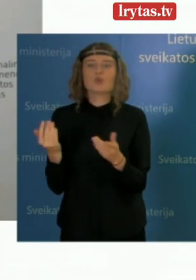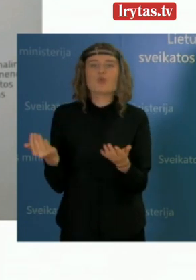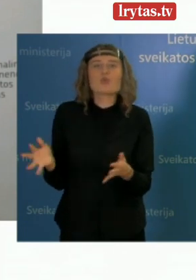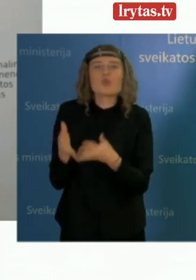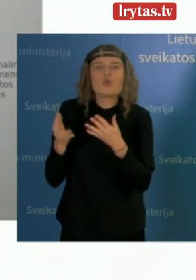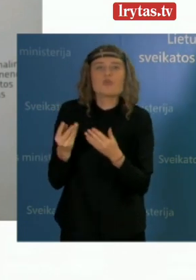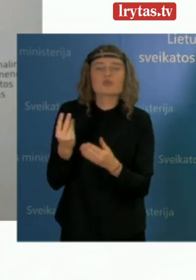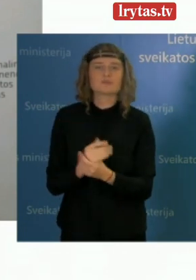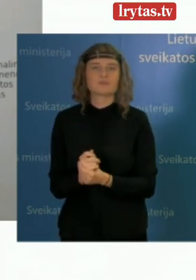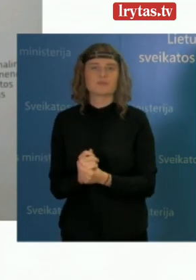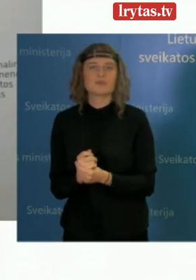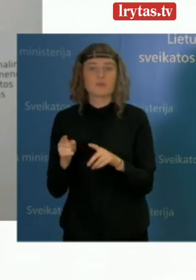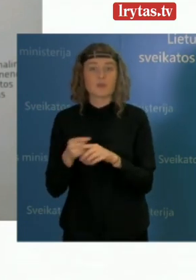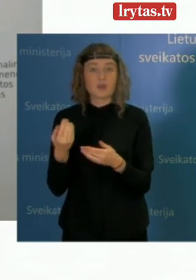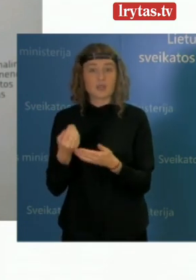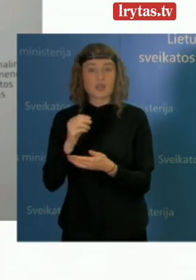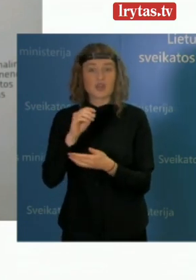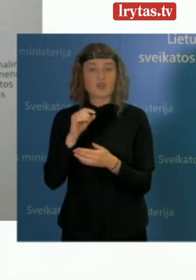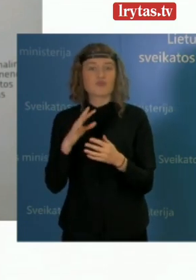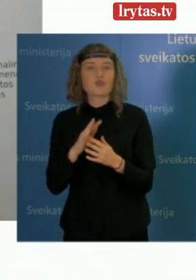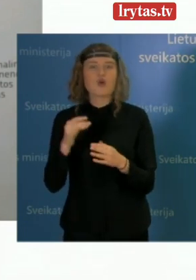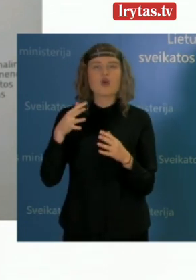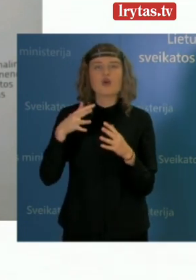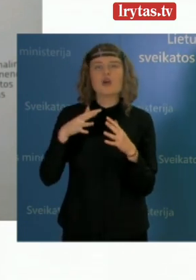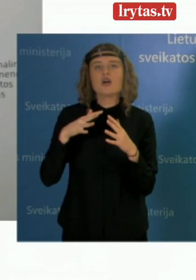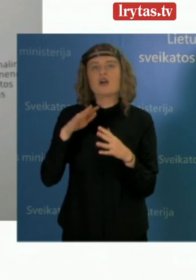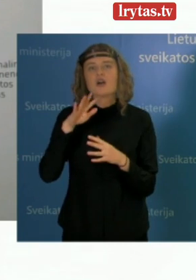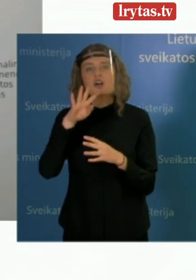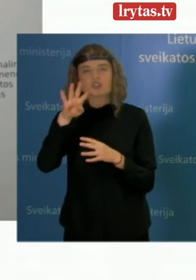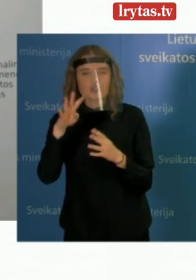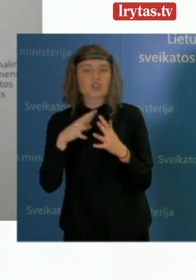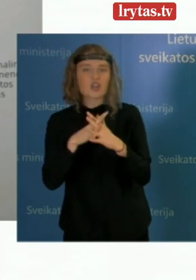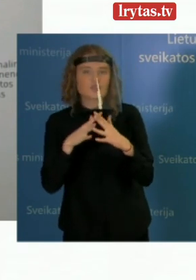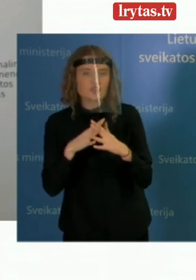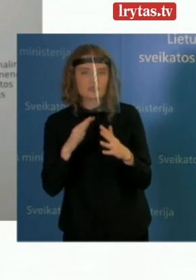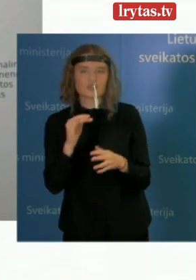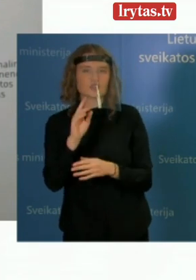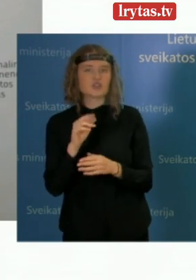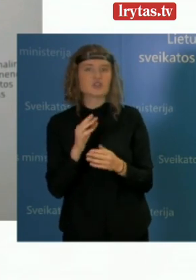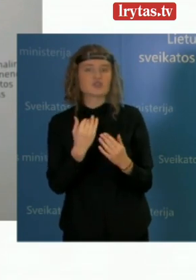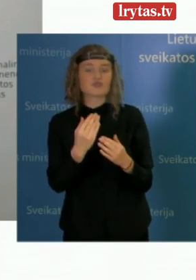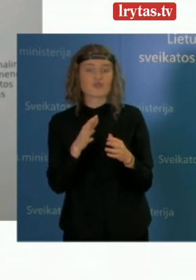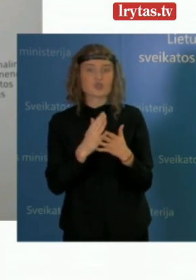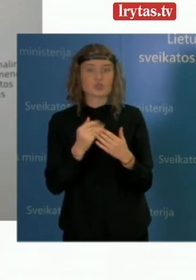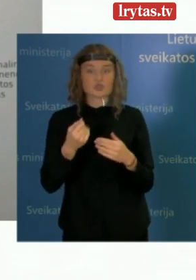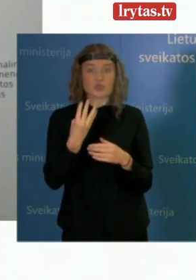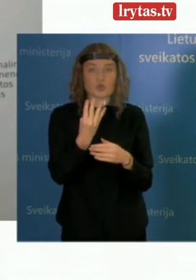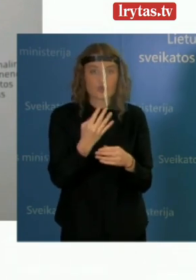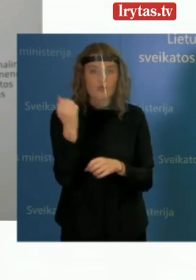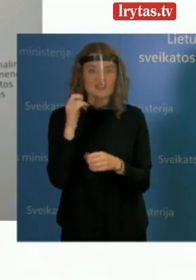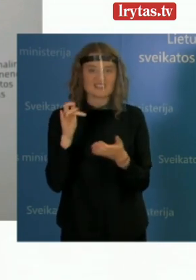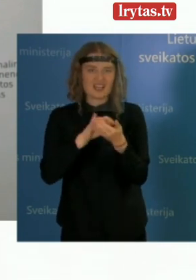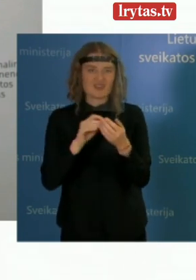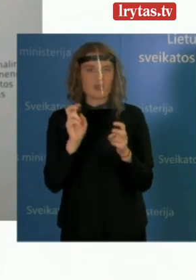naujas protrukis registruotas Radbiliškio pagalbo šeimai centre, kur turime keturis atvejusio centro lankytojams patvirtintus.